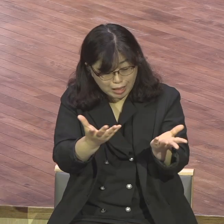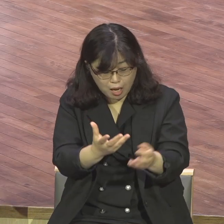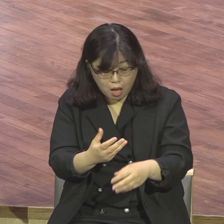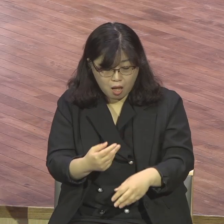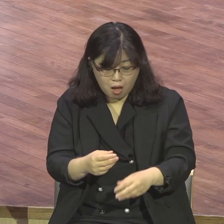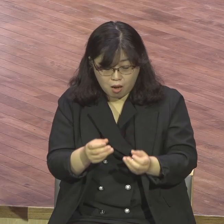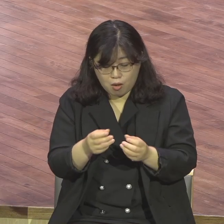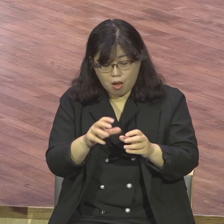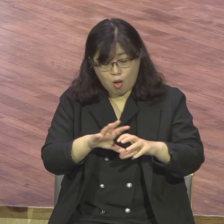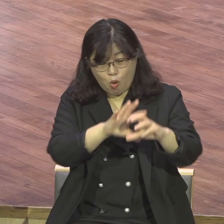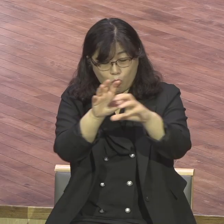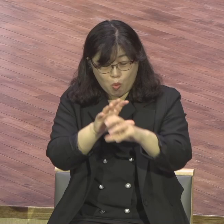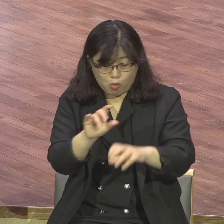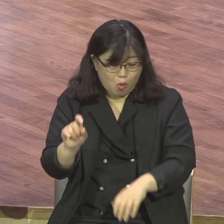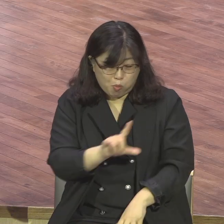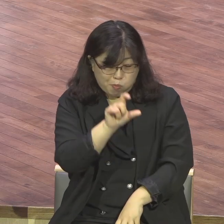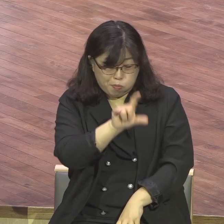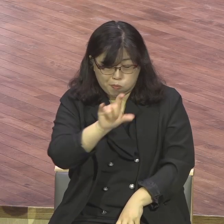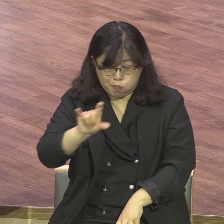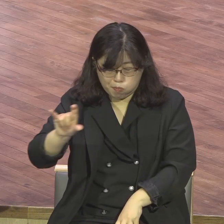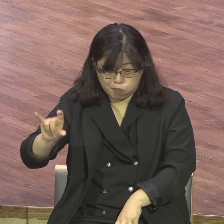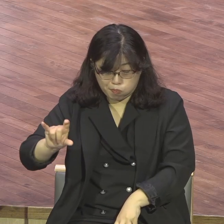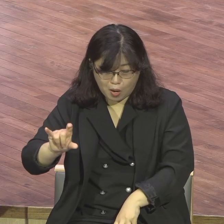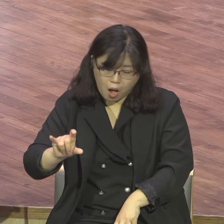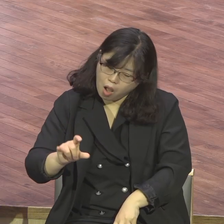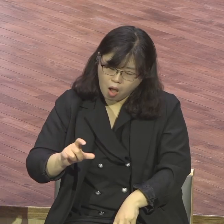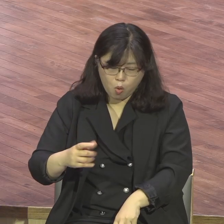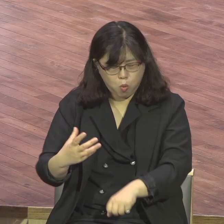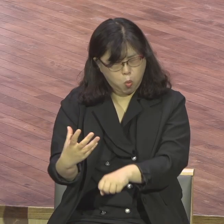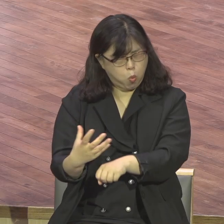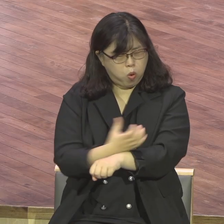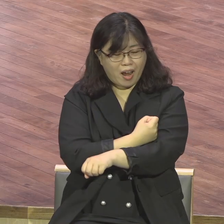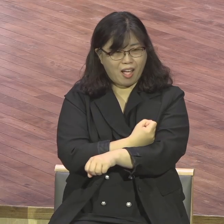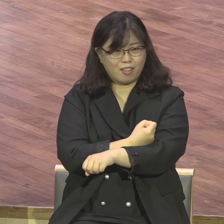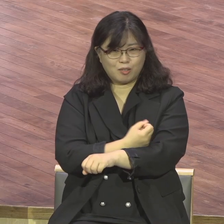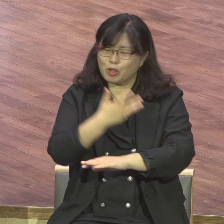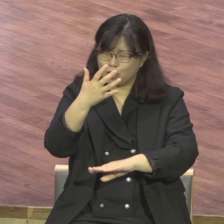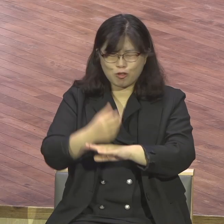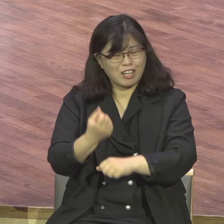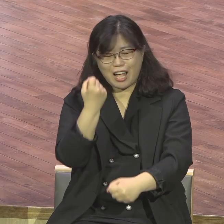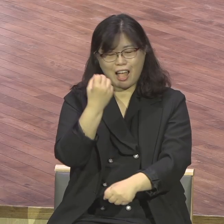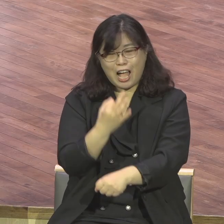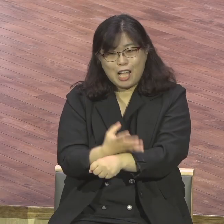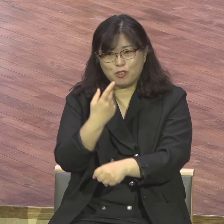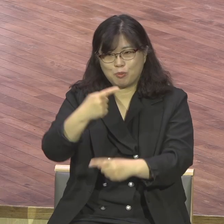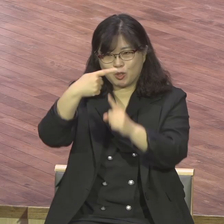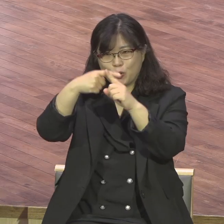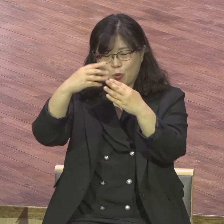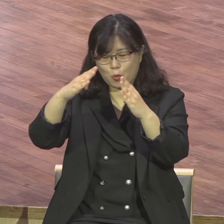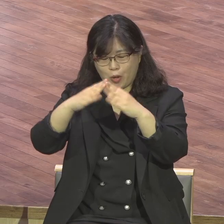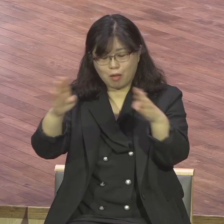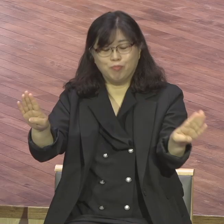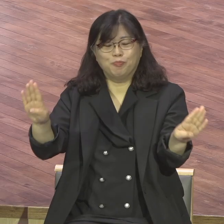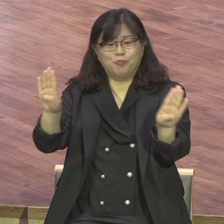비상상황에서 본질은 아니잖아요 지금 일부 교인들이 어떤 모습 보였느냐 하면 심지어